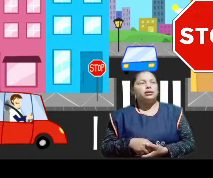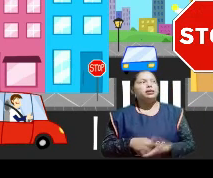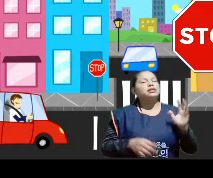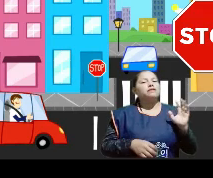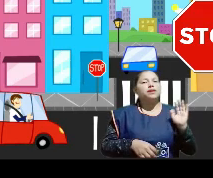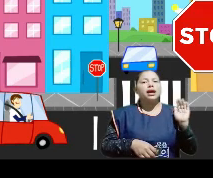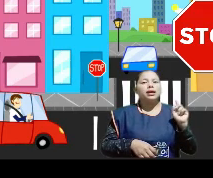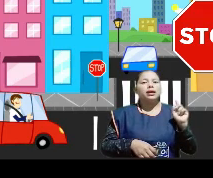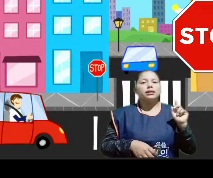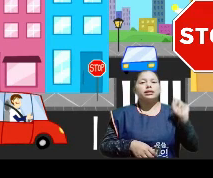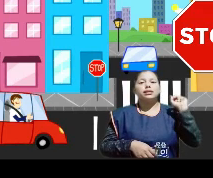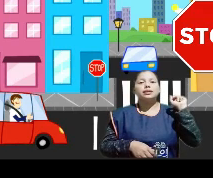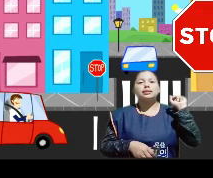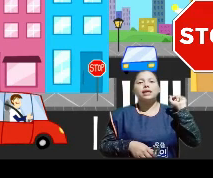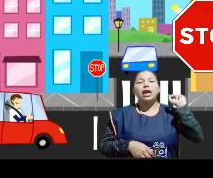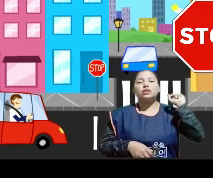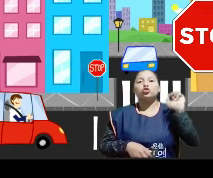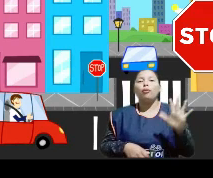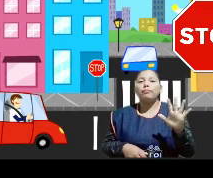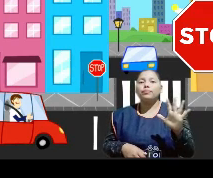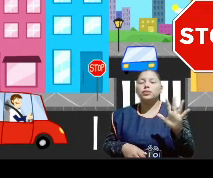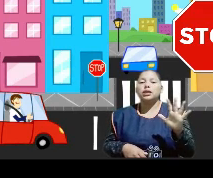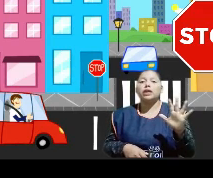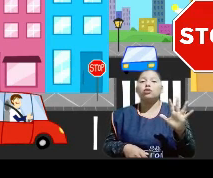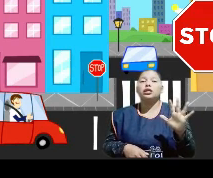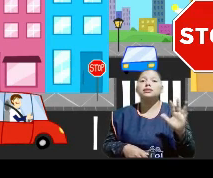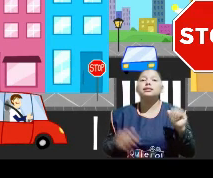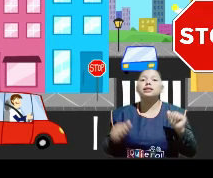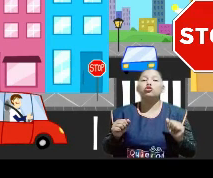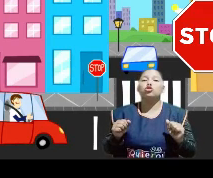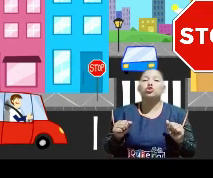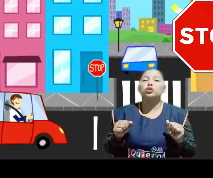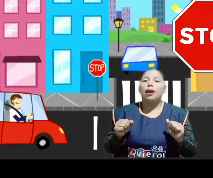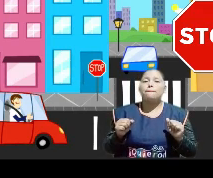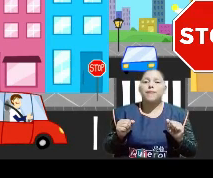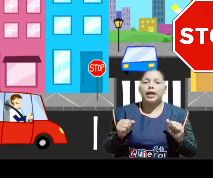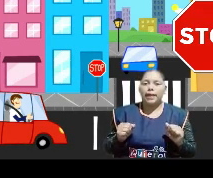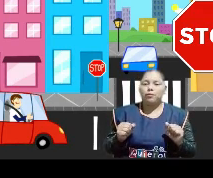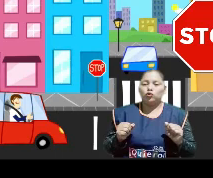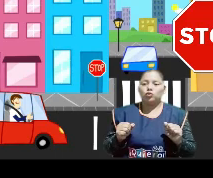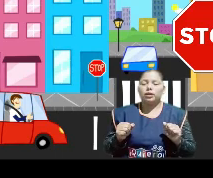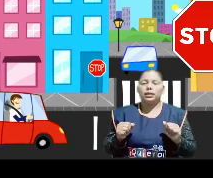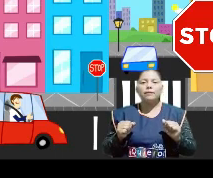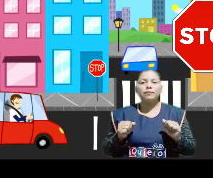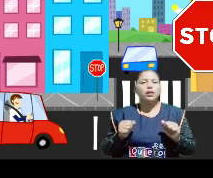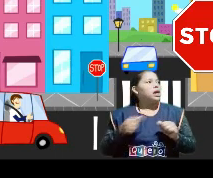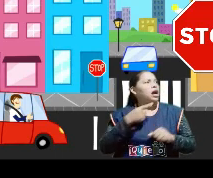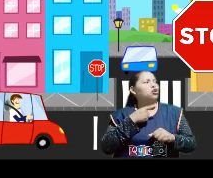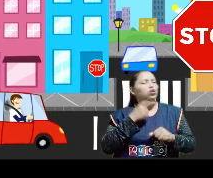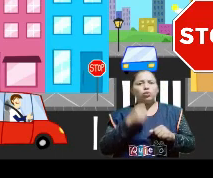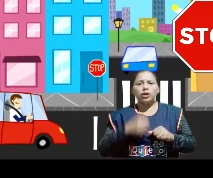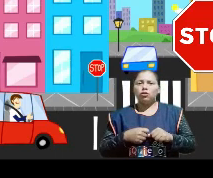¿Qué significa? Dice stop. Que no quiere decir que nosotros paremos. ¿Verdad?